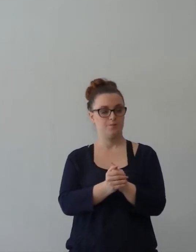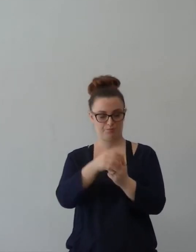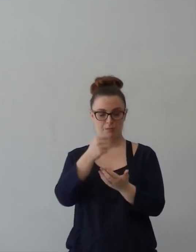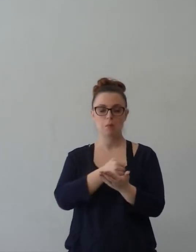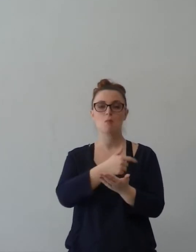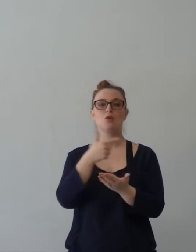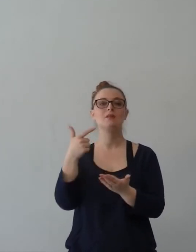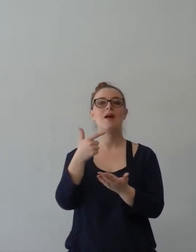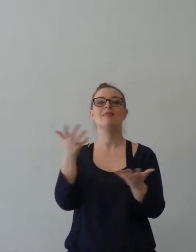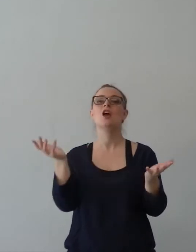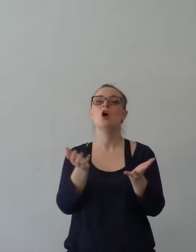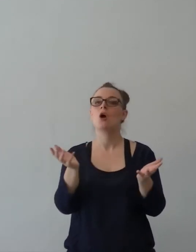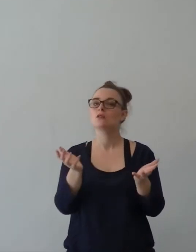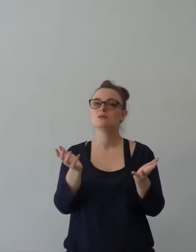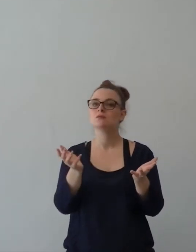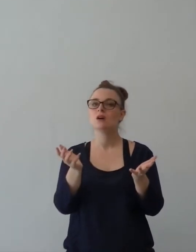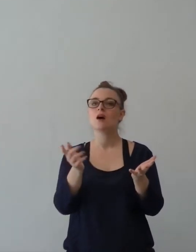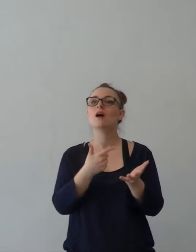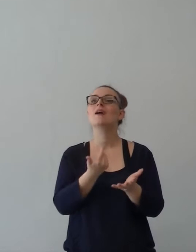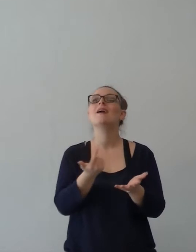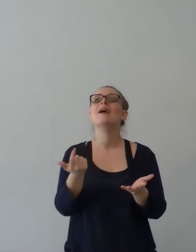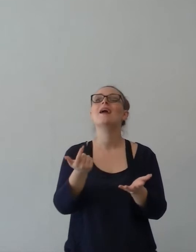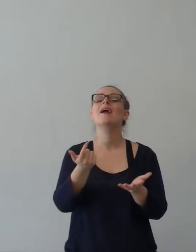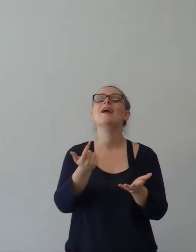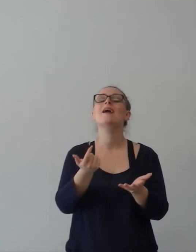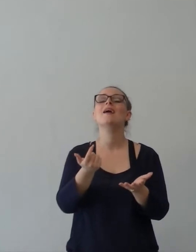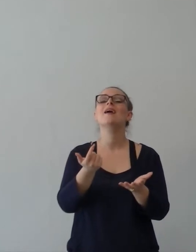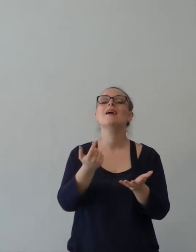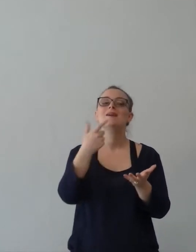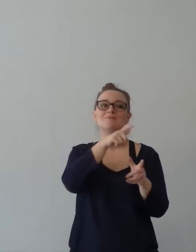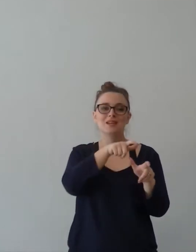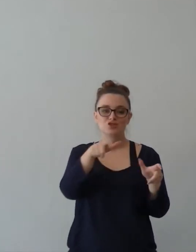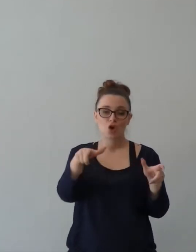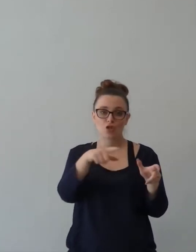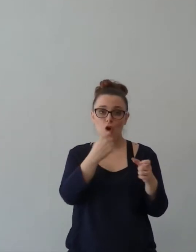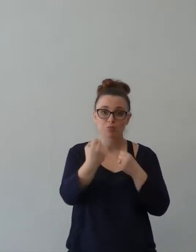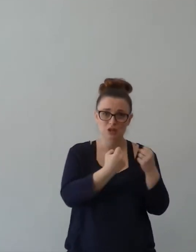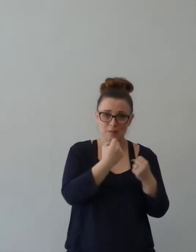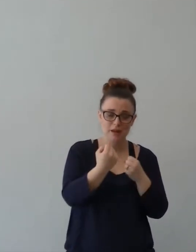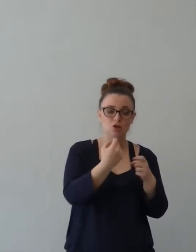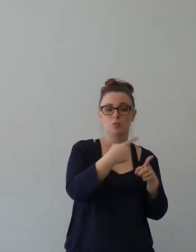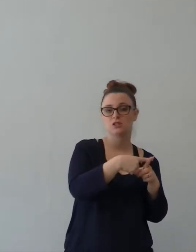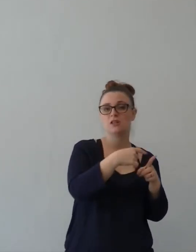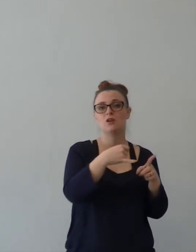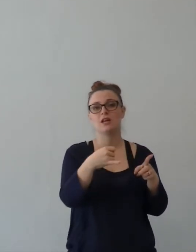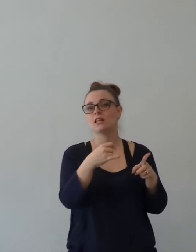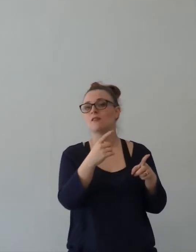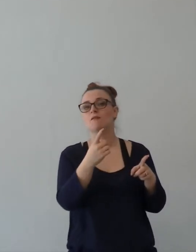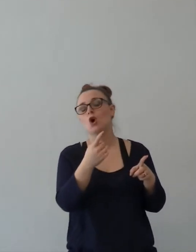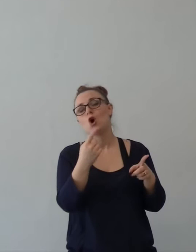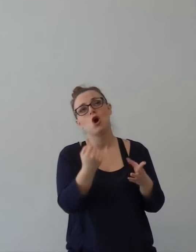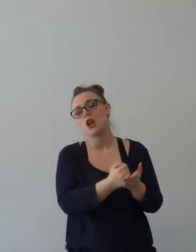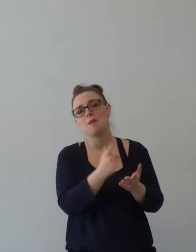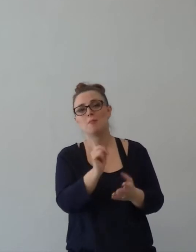annunciato. È quello. E in quello io gioia che ci sia il Vangelo che viene diffuso alle Nazioni.